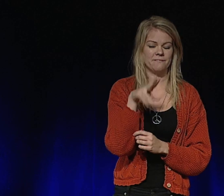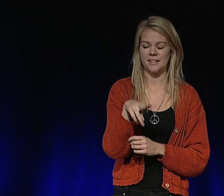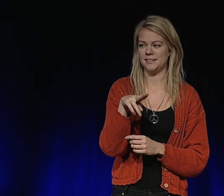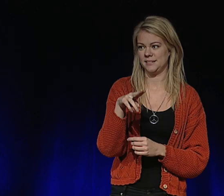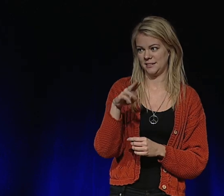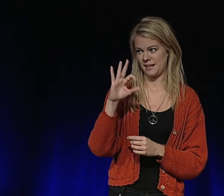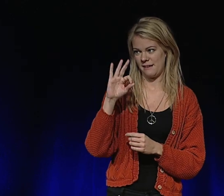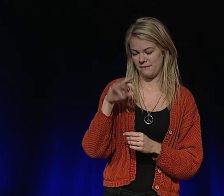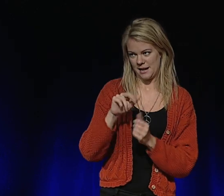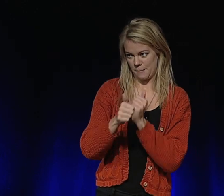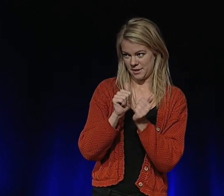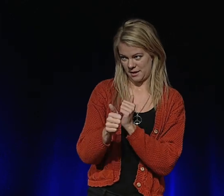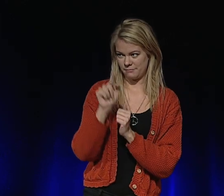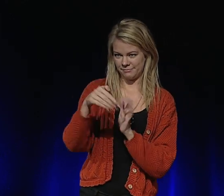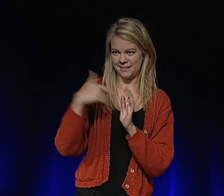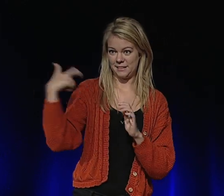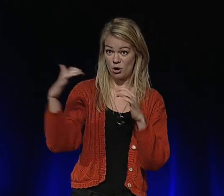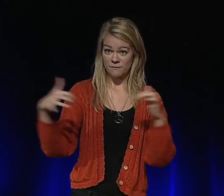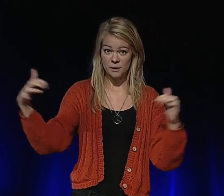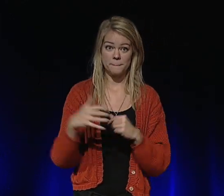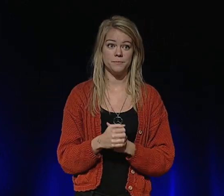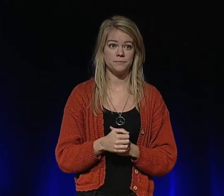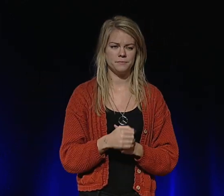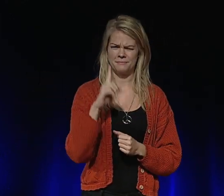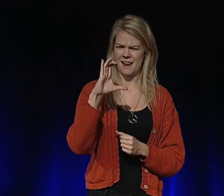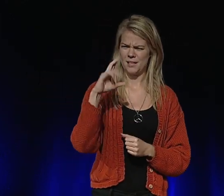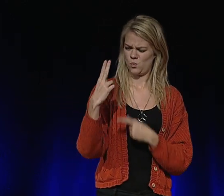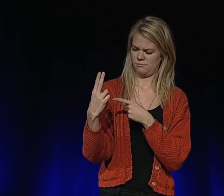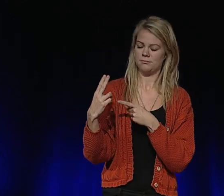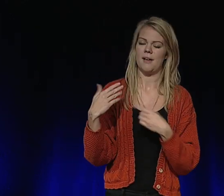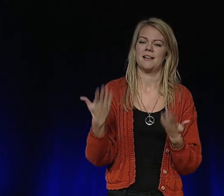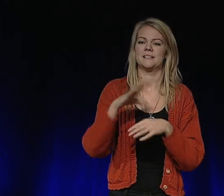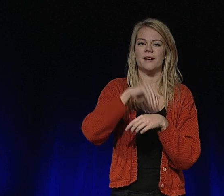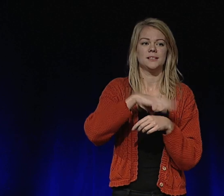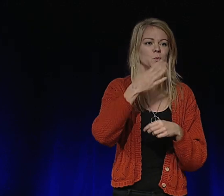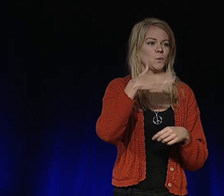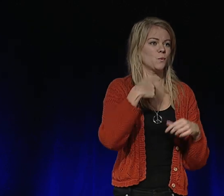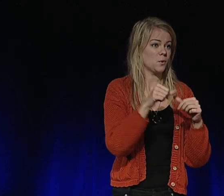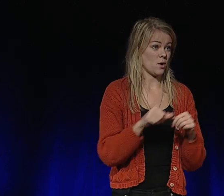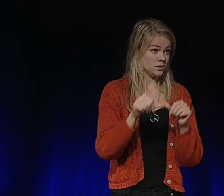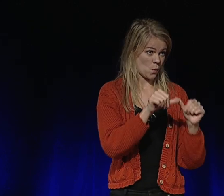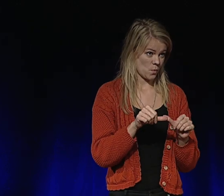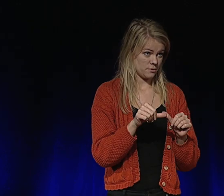LSUs representant till FNs generalförsamling. LSU, det är Sveriges